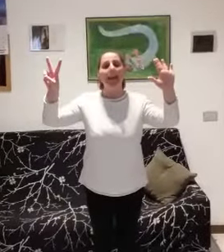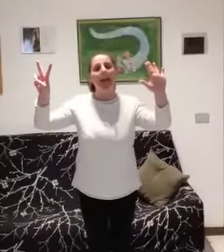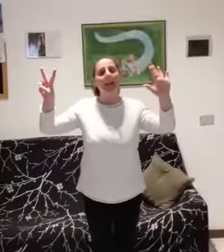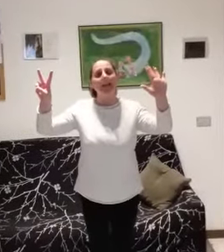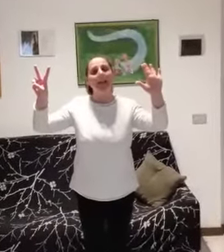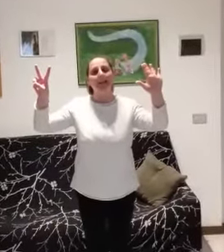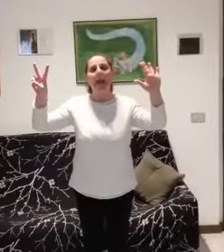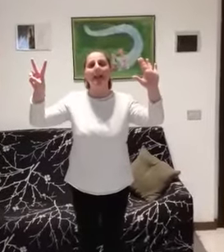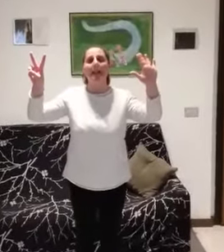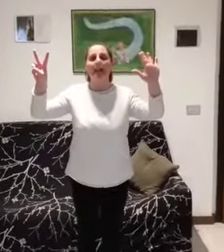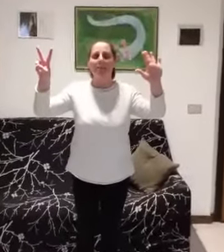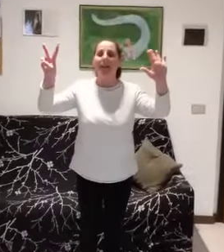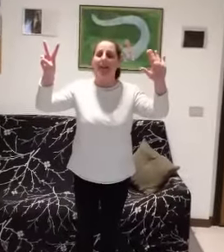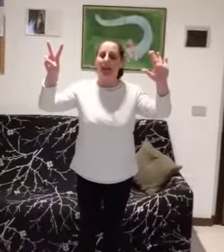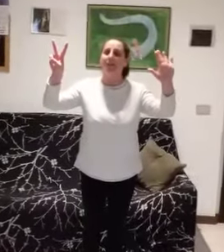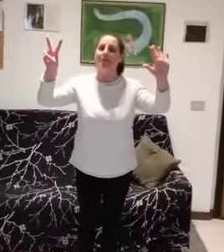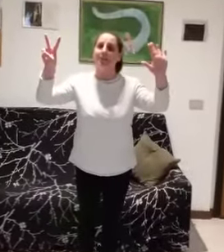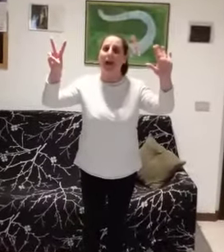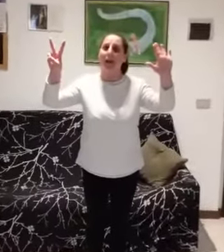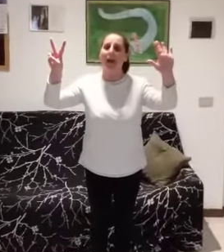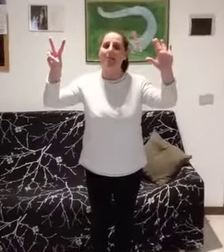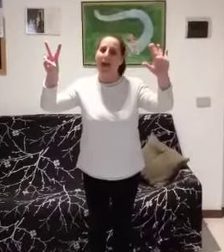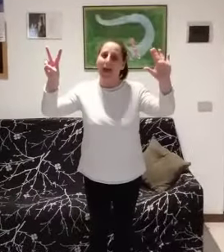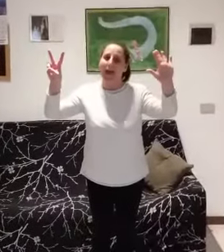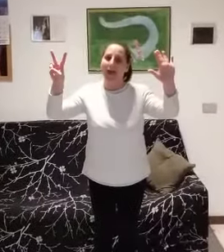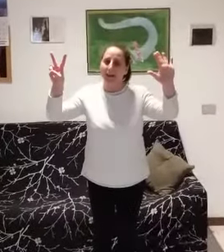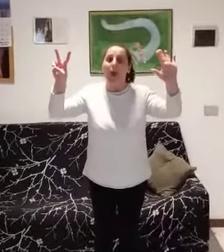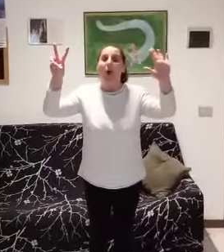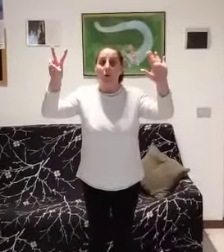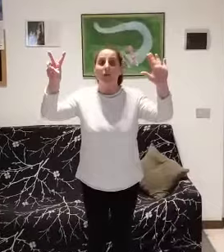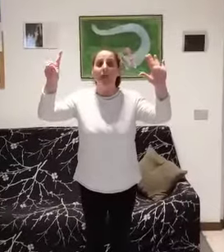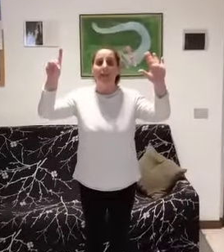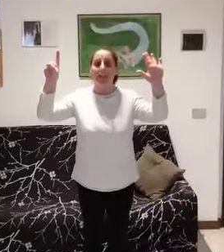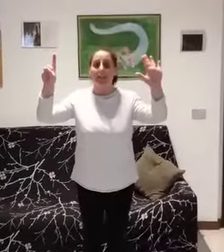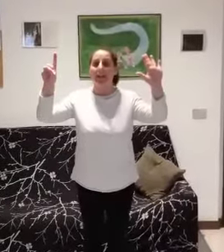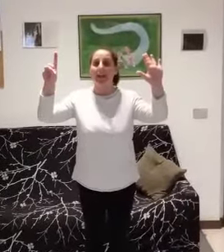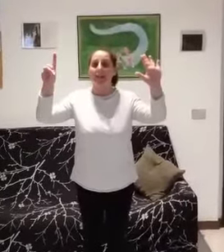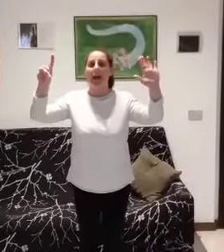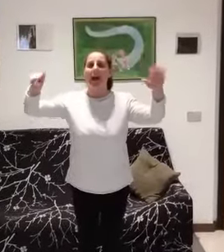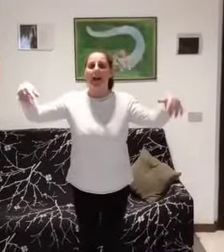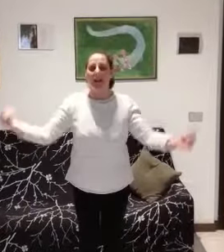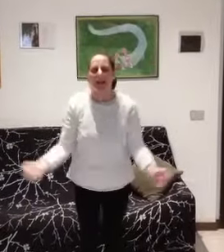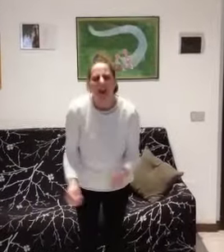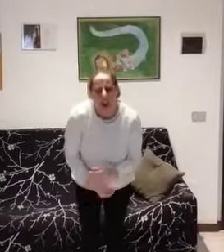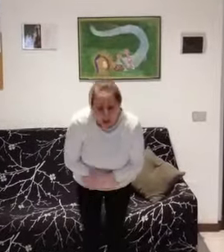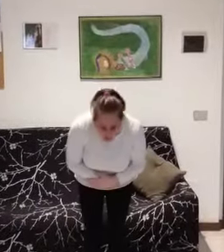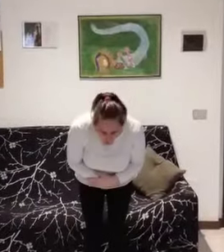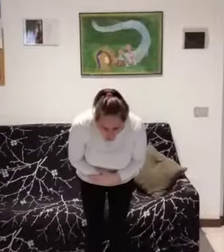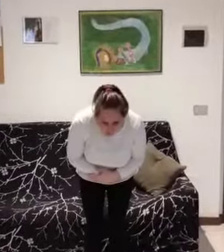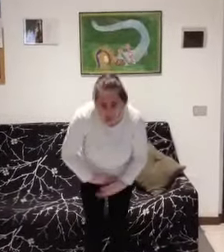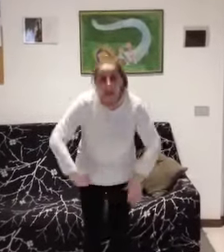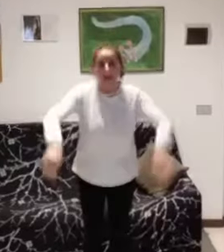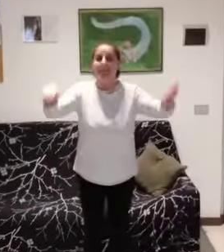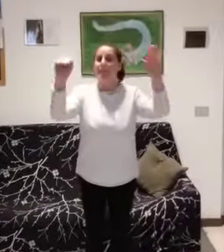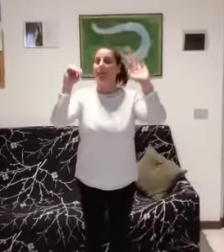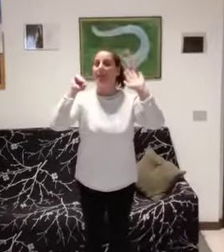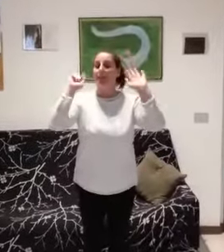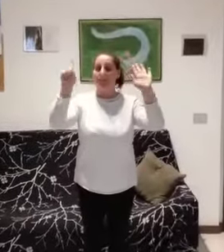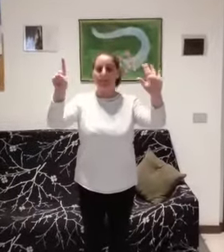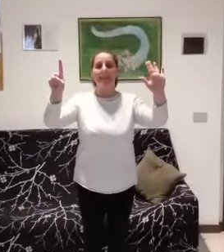gallinelle, beccarono scarabei, una sette male, ah! E sono rimaste